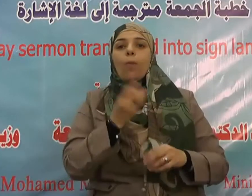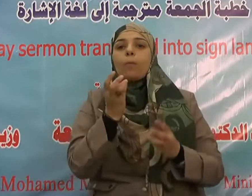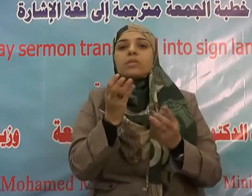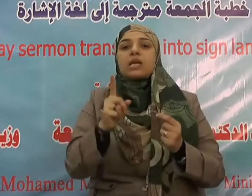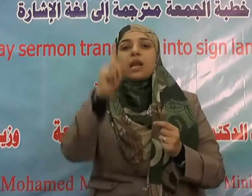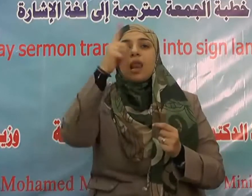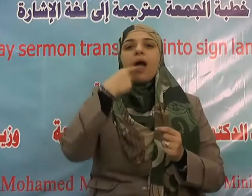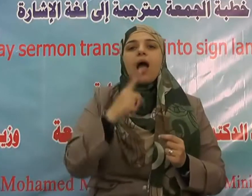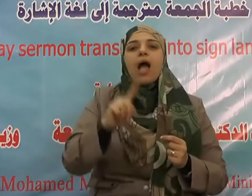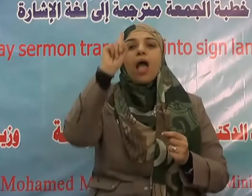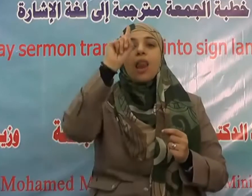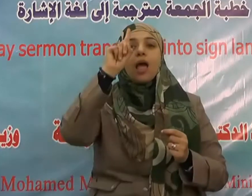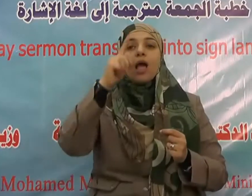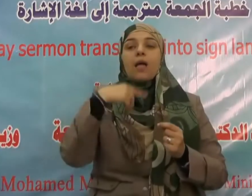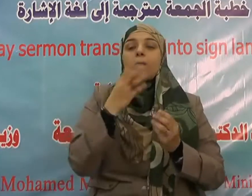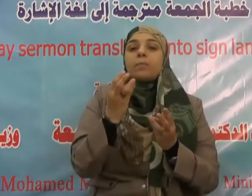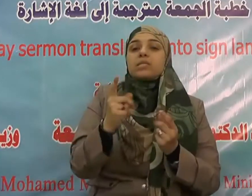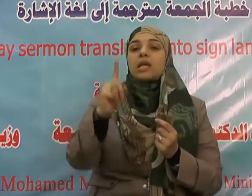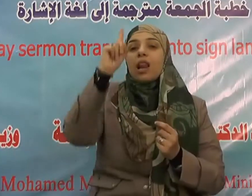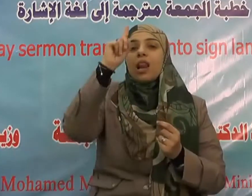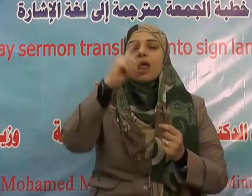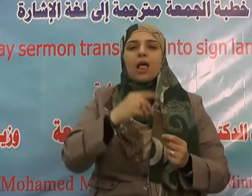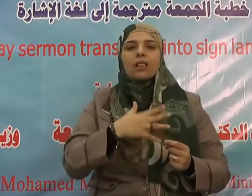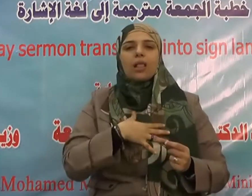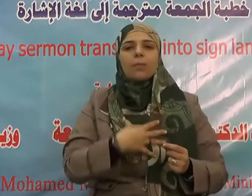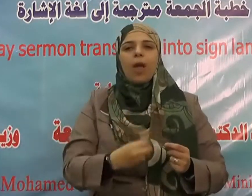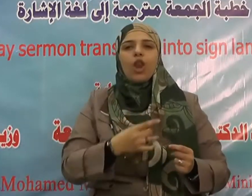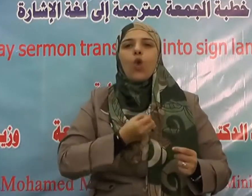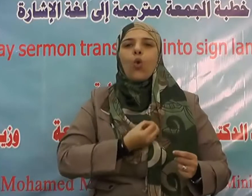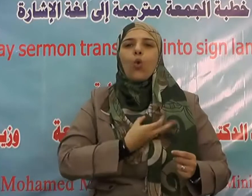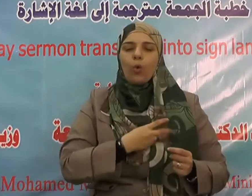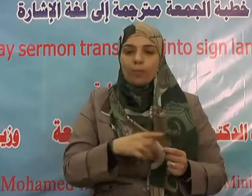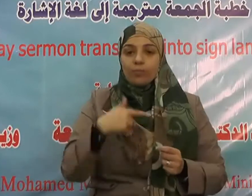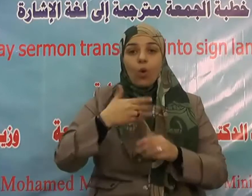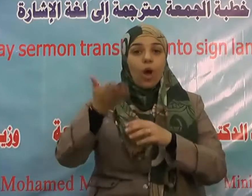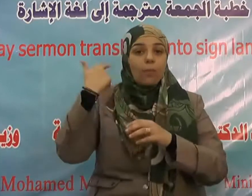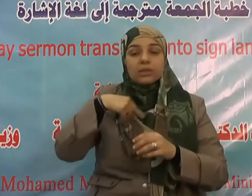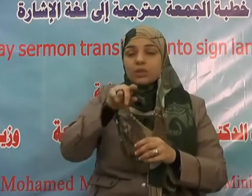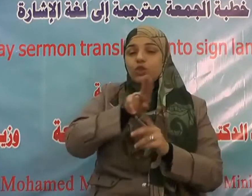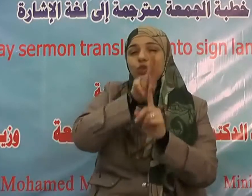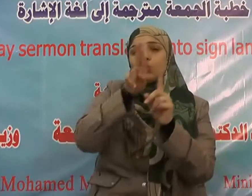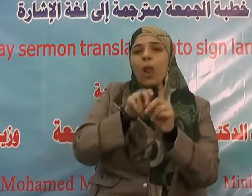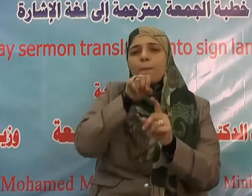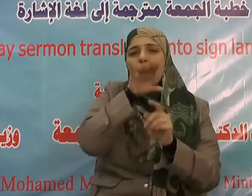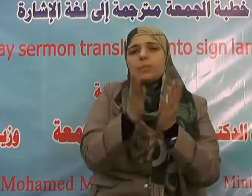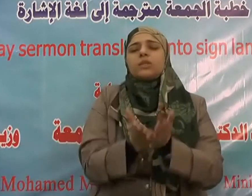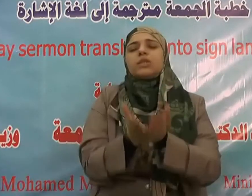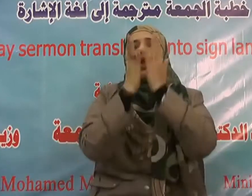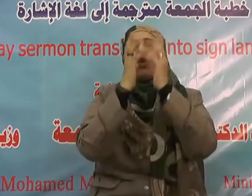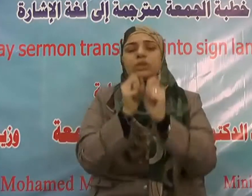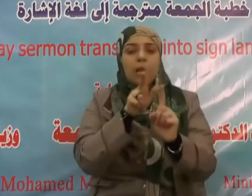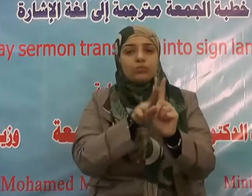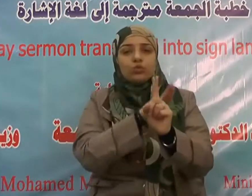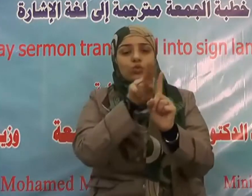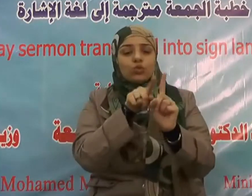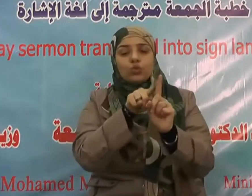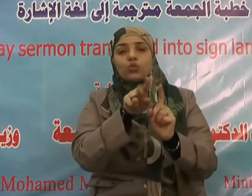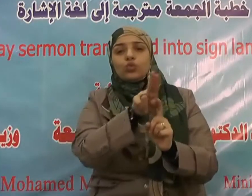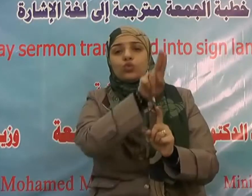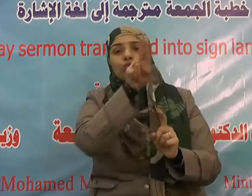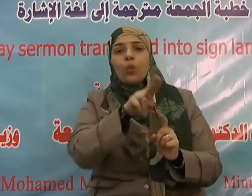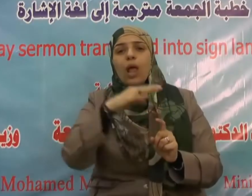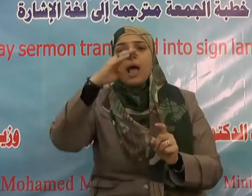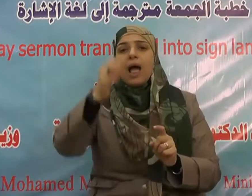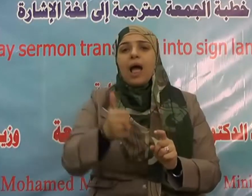ولا يسرق حين يسرق وهو مؤمن ولا ينتهب نهبة